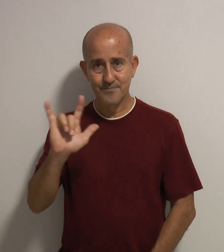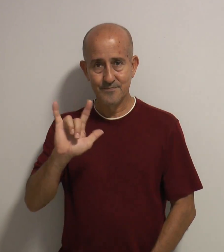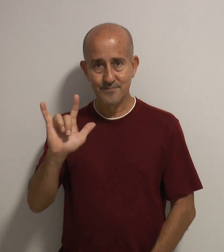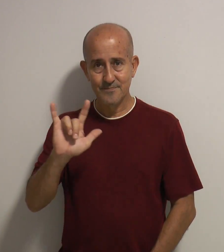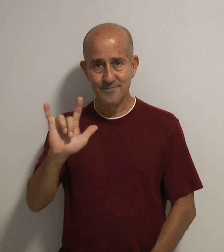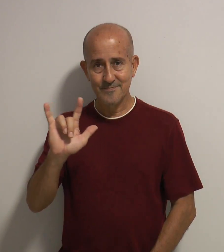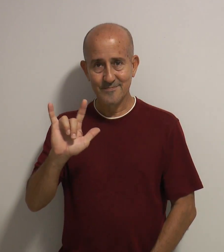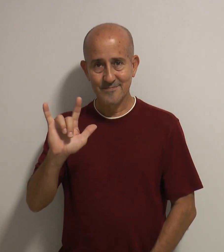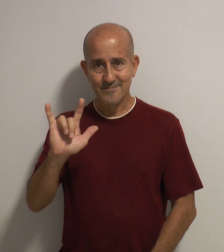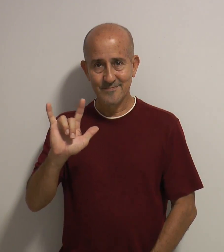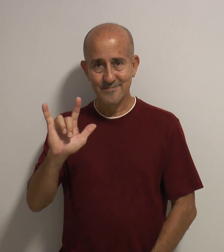¡Muyos.